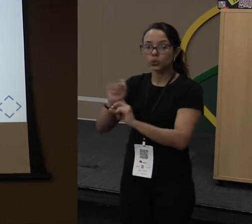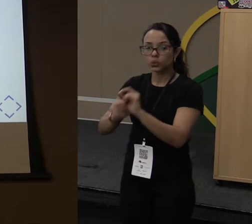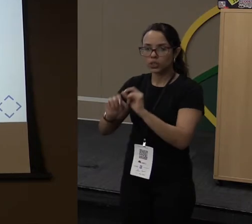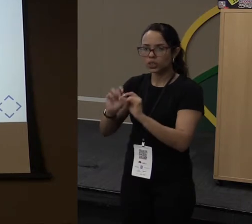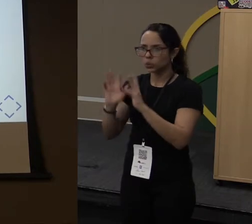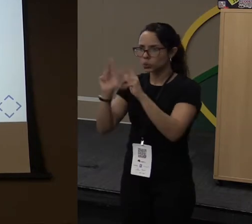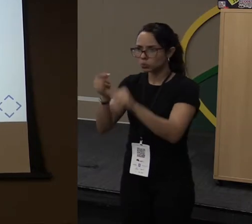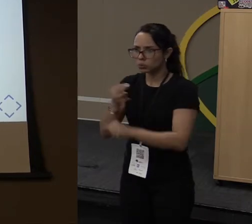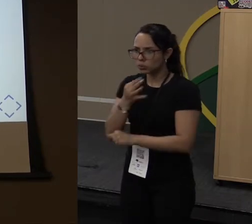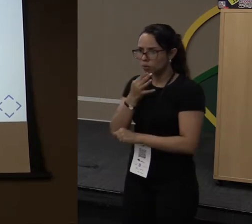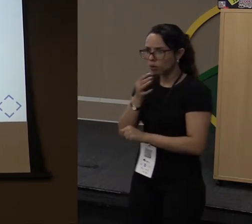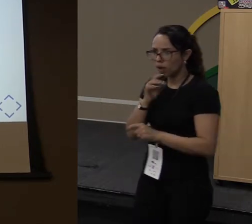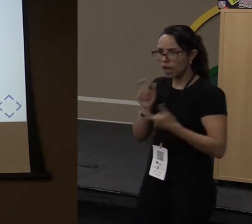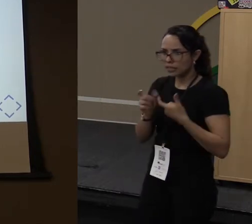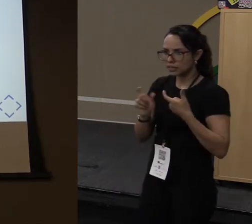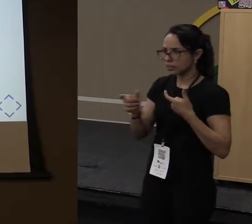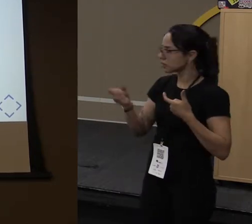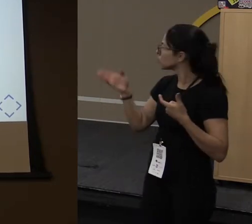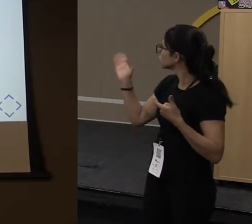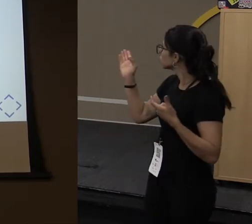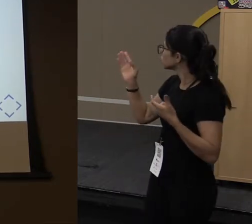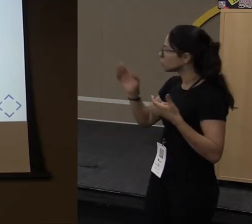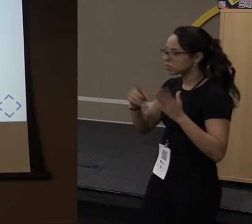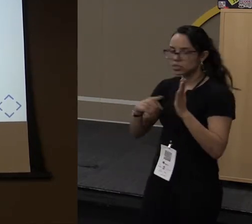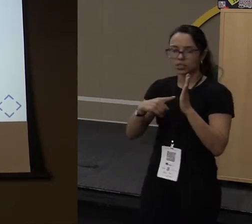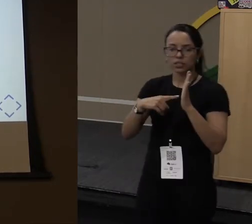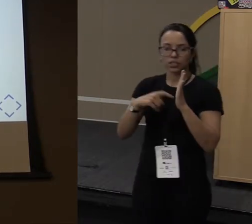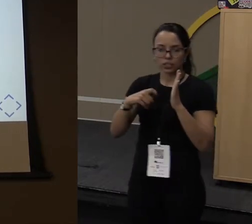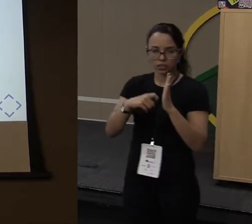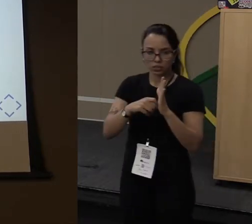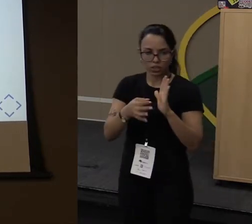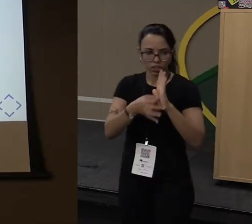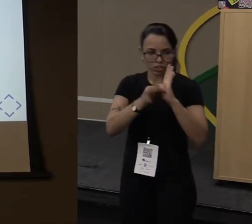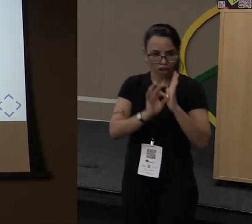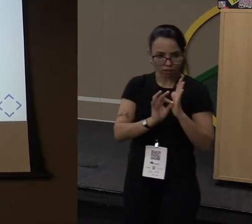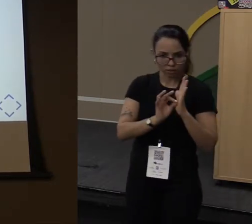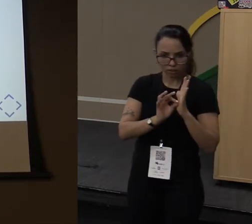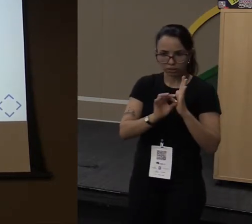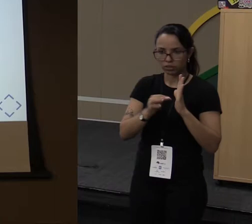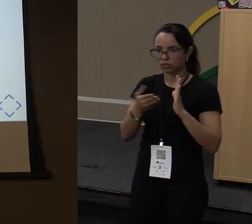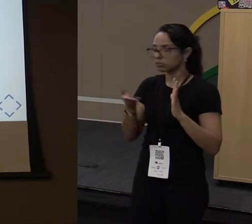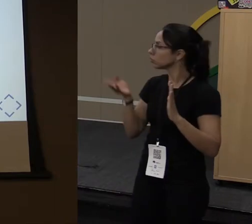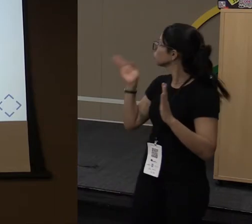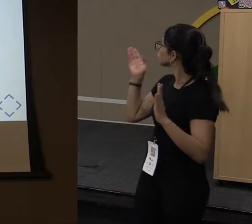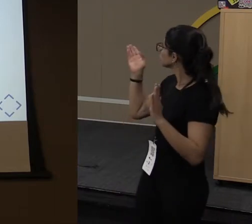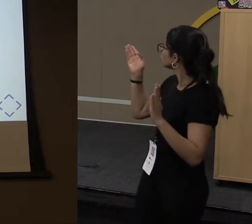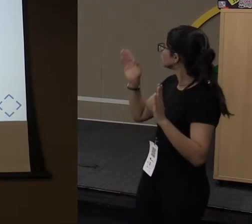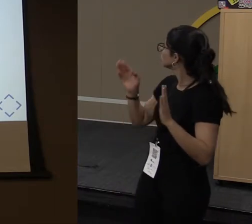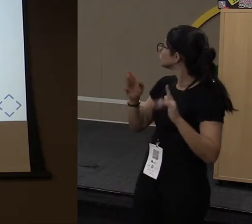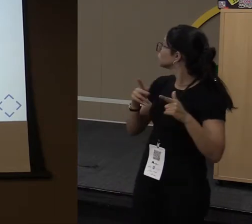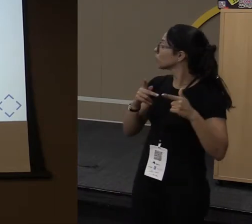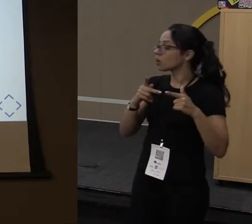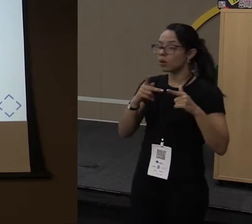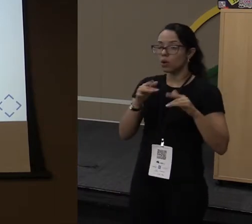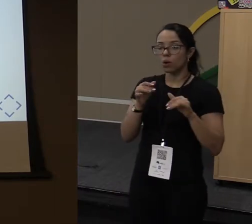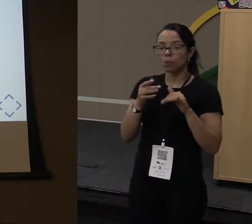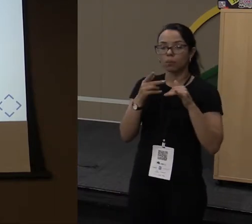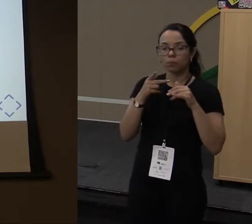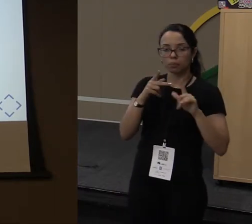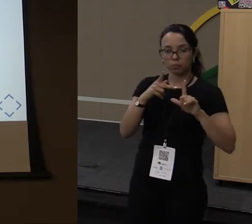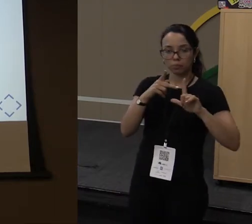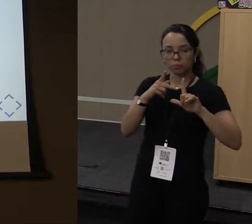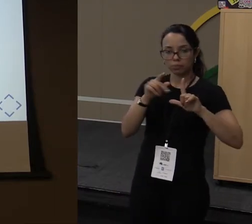sintaxe de uma função em Java. Public integer, soma mais um, que recebe x, que é do tipo integer,